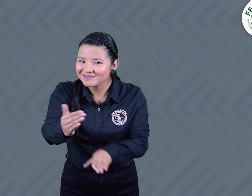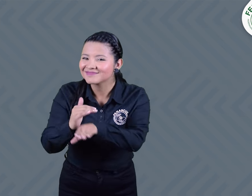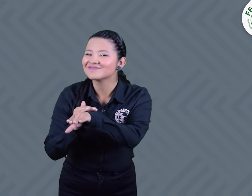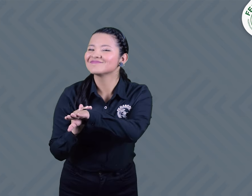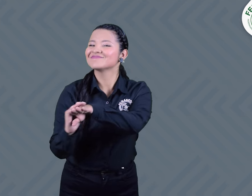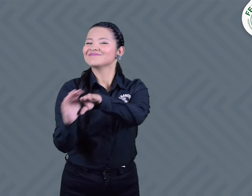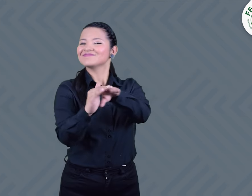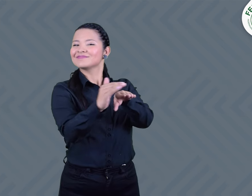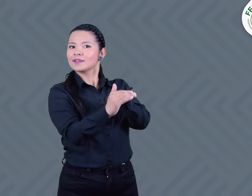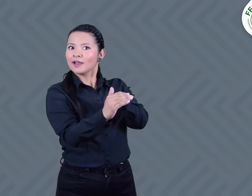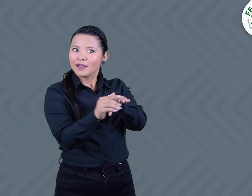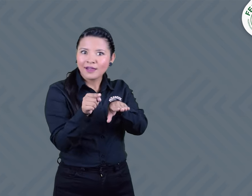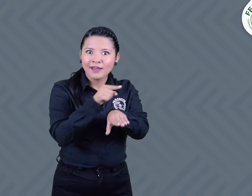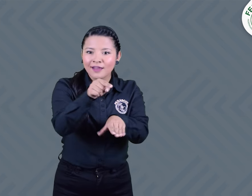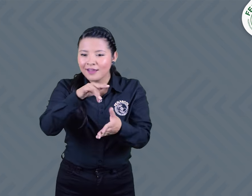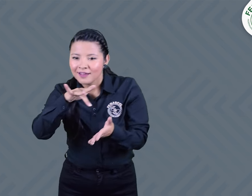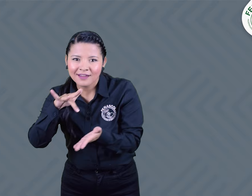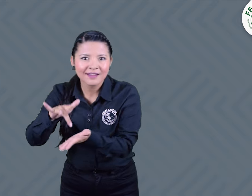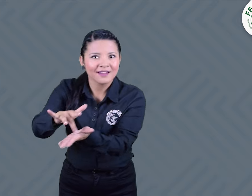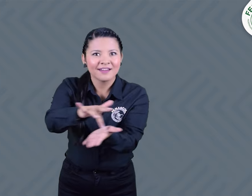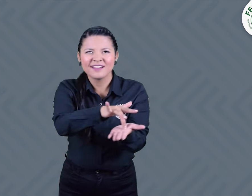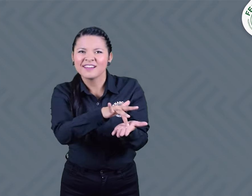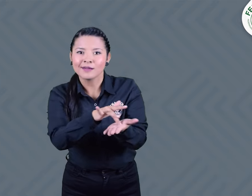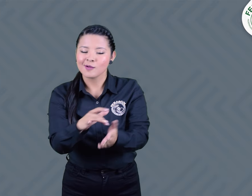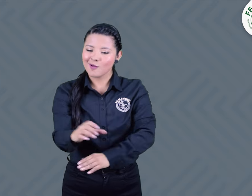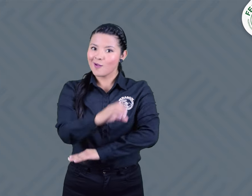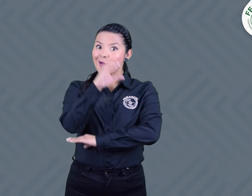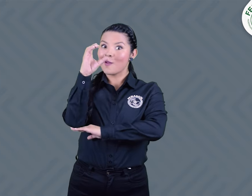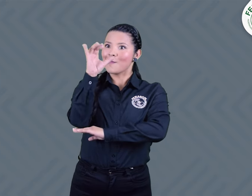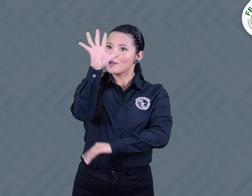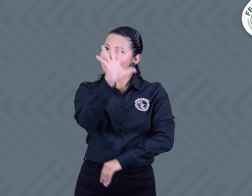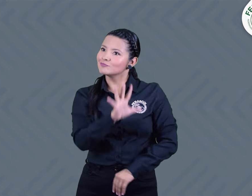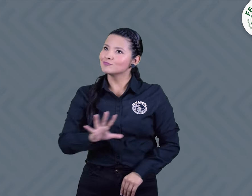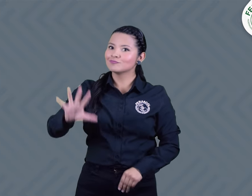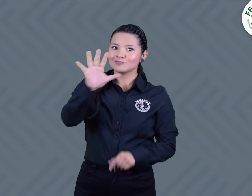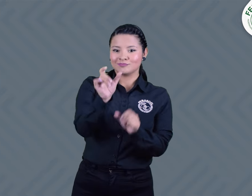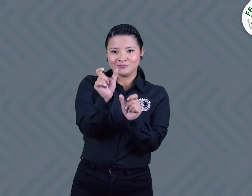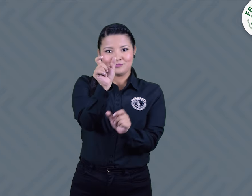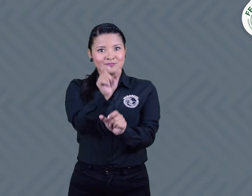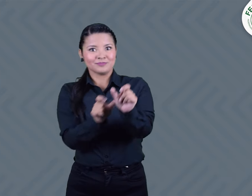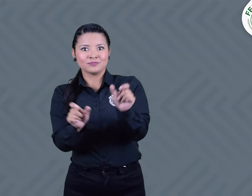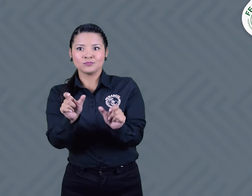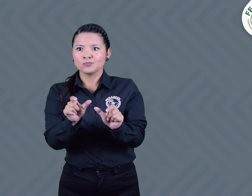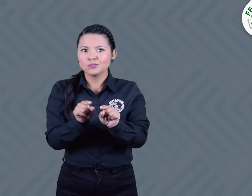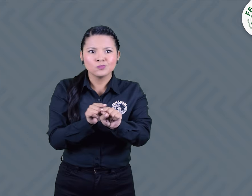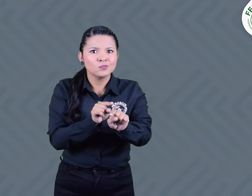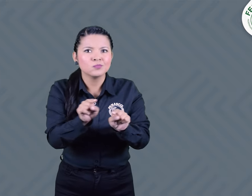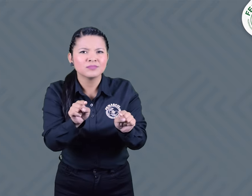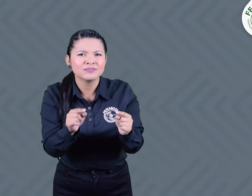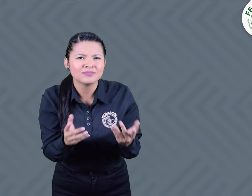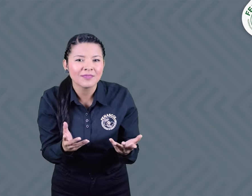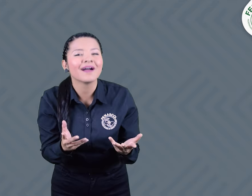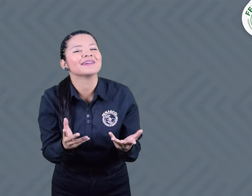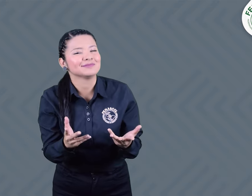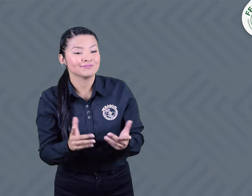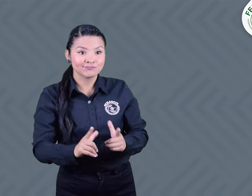Se trata de espacios virtuales diseñados especialmente para fortalecer el liderazgo